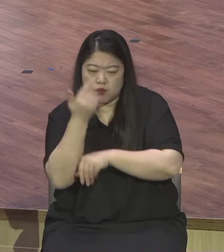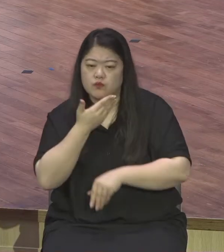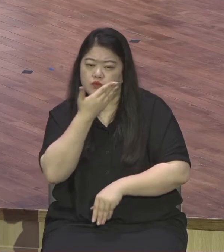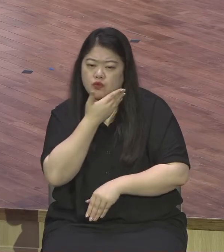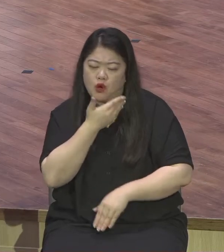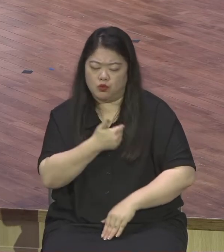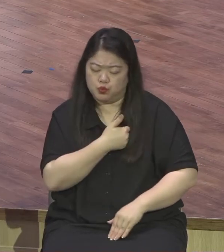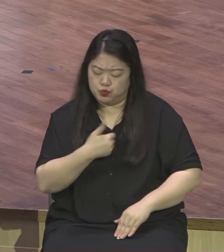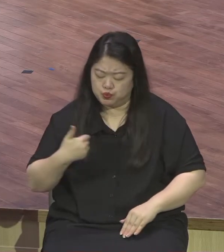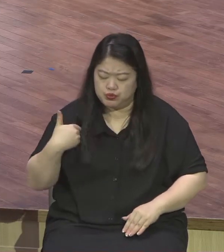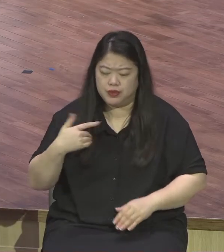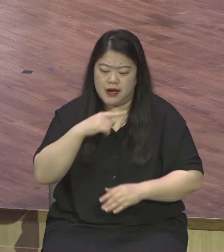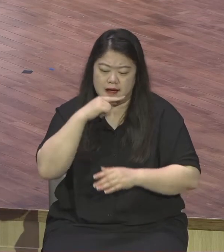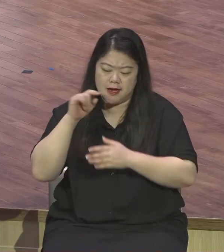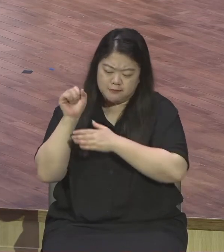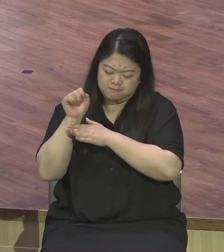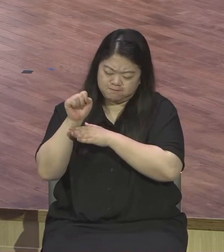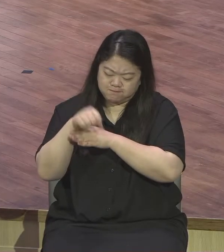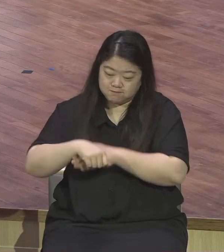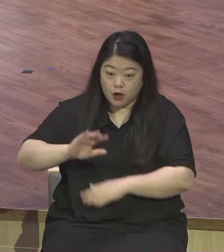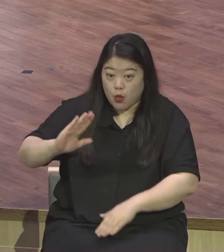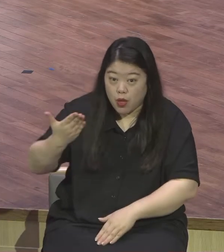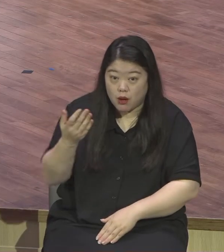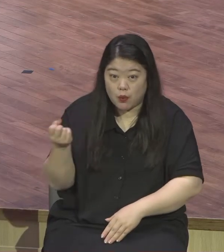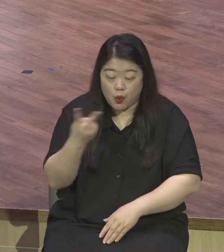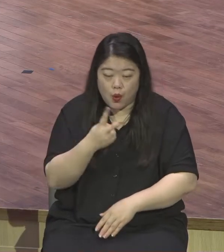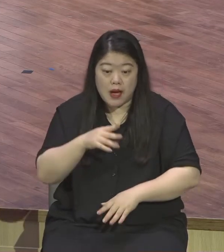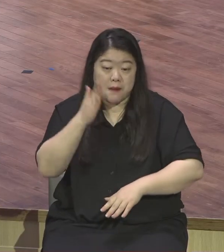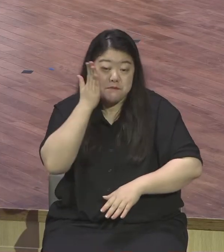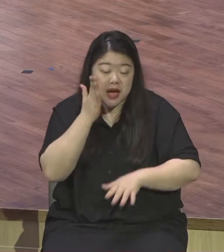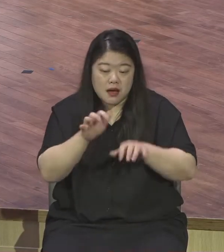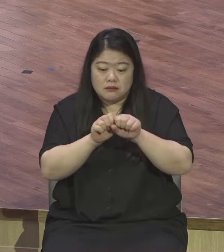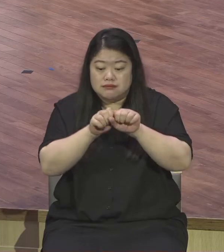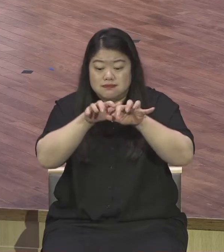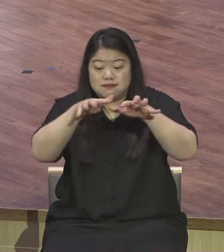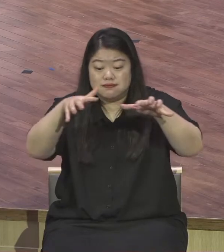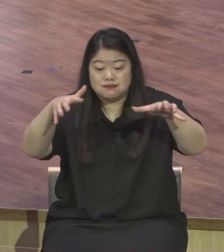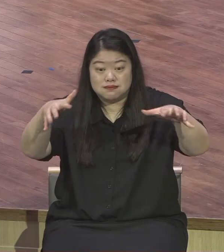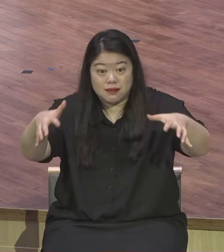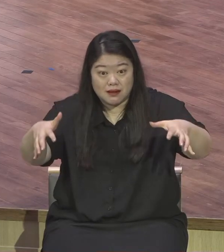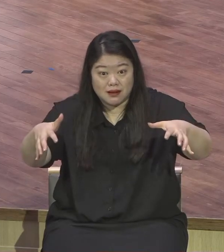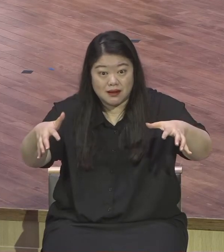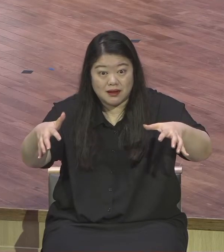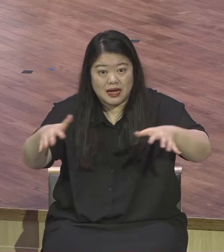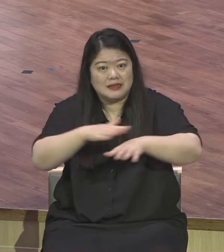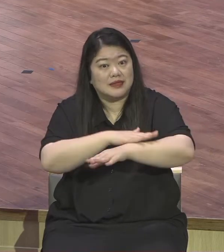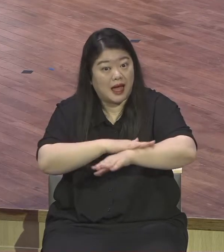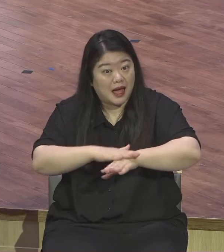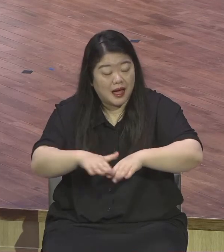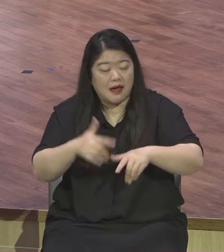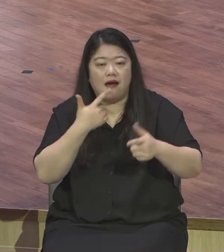24시간 365일 매일매일 풀어 열매가 맺혀